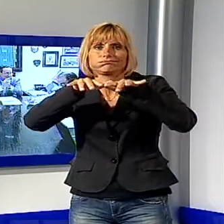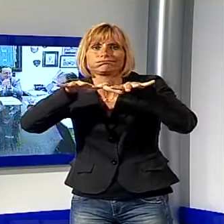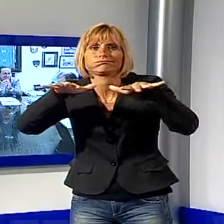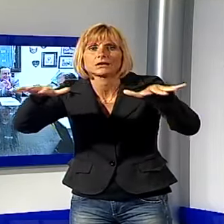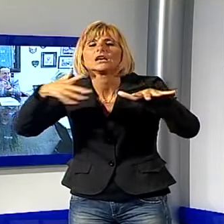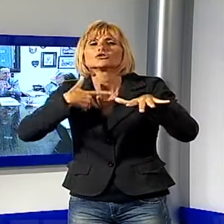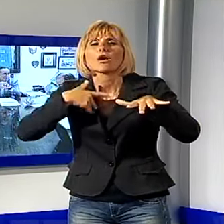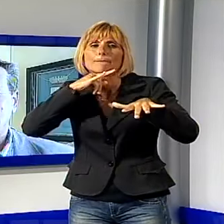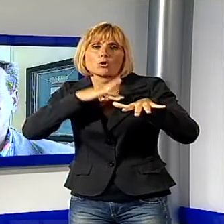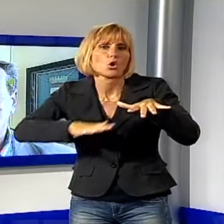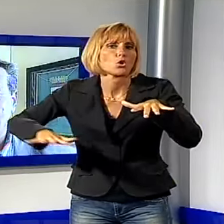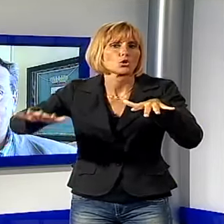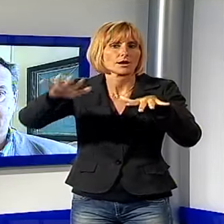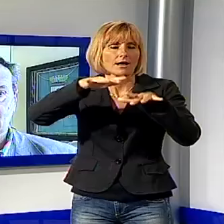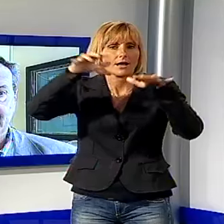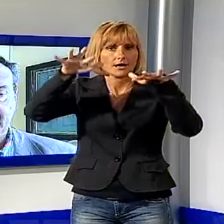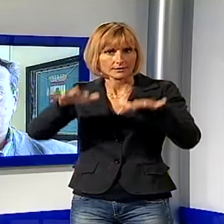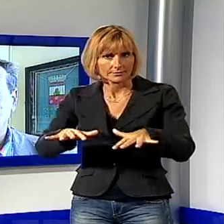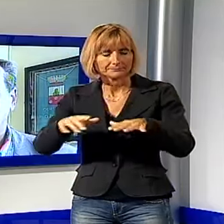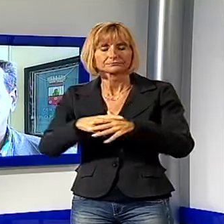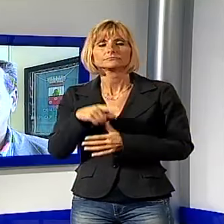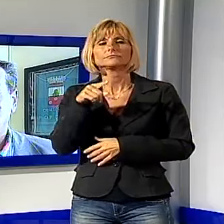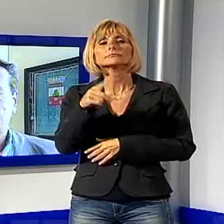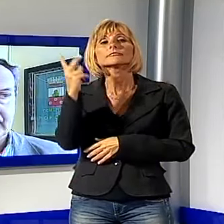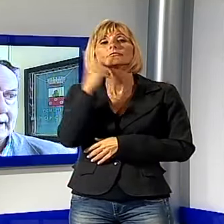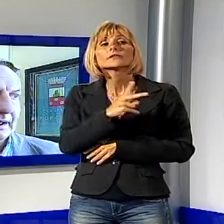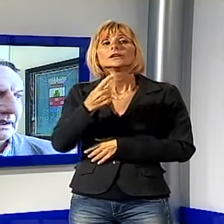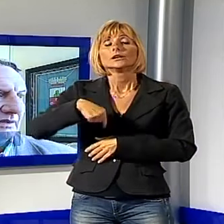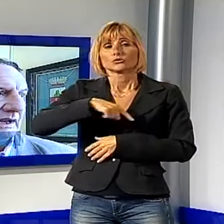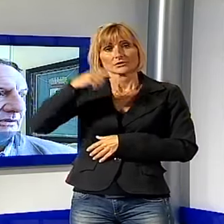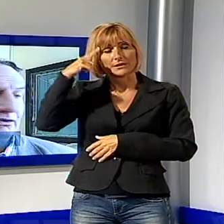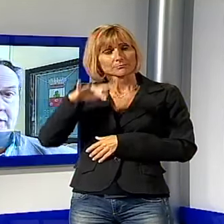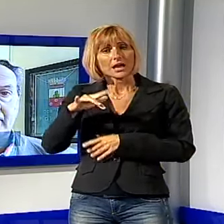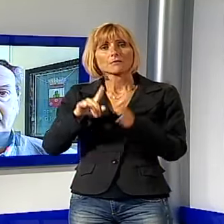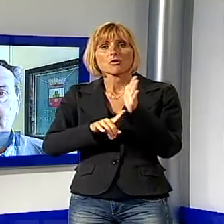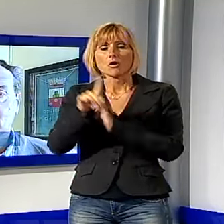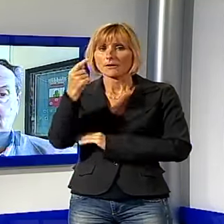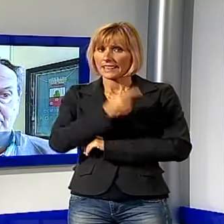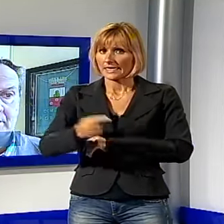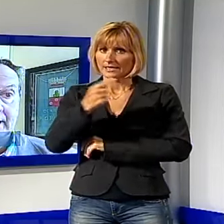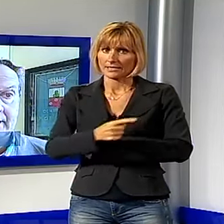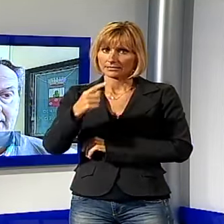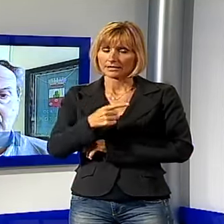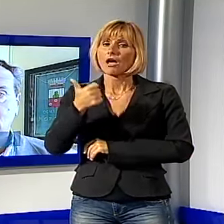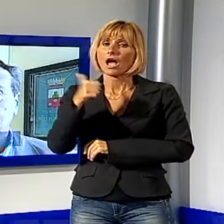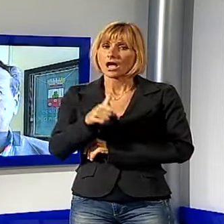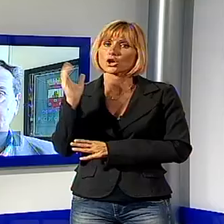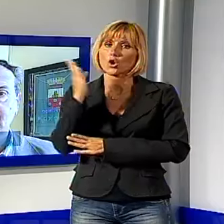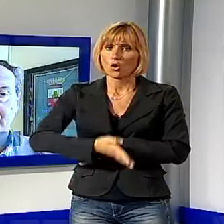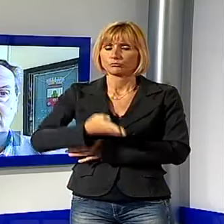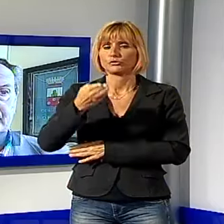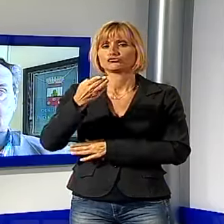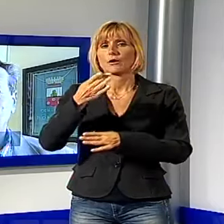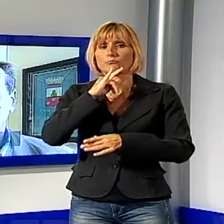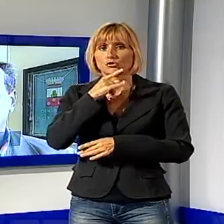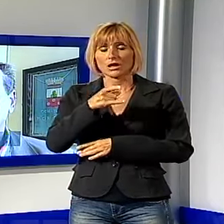porcarese. Da un punto di vista sostanziale sappiamo bene che gli eventuali effetti collaterali sarebbero concentrati in larga misura su Porcari, che ha nuclei abitativi